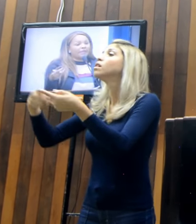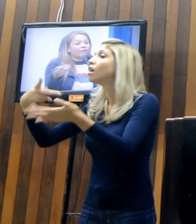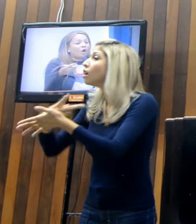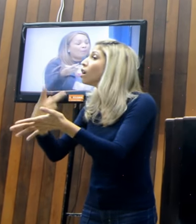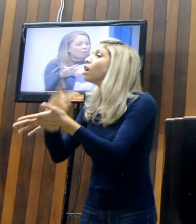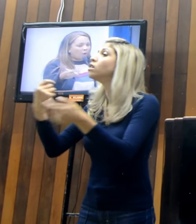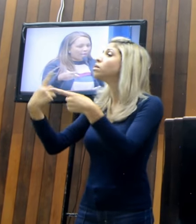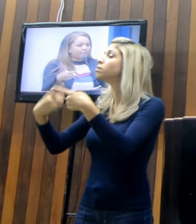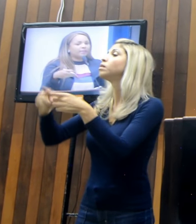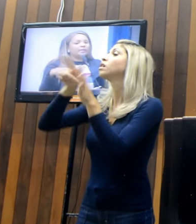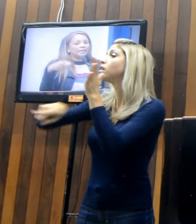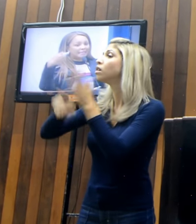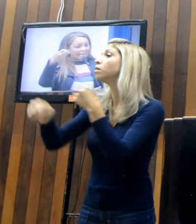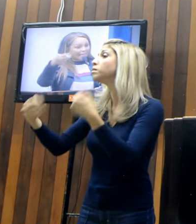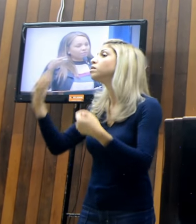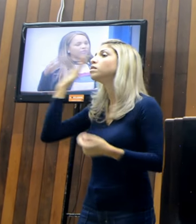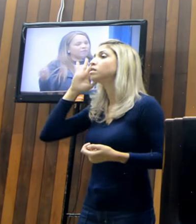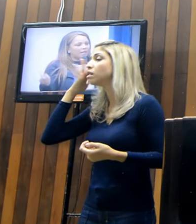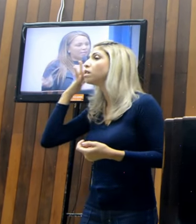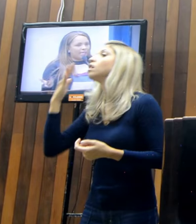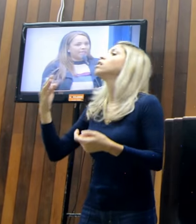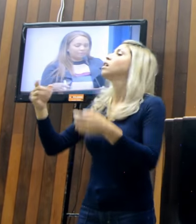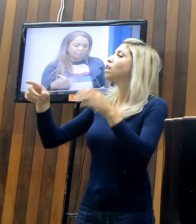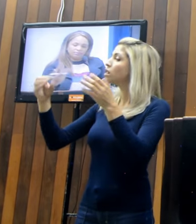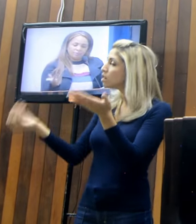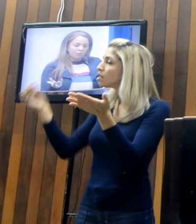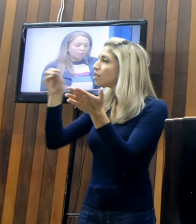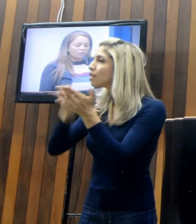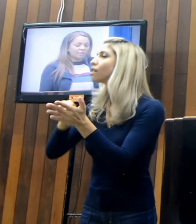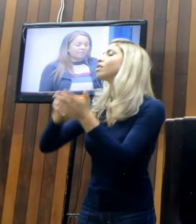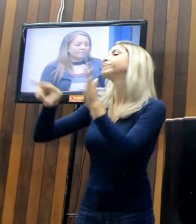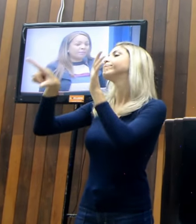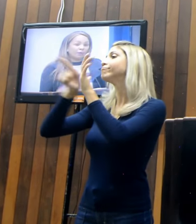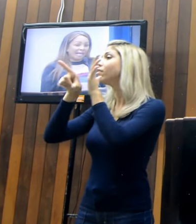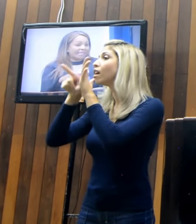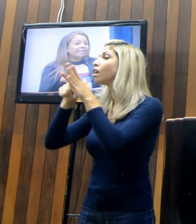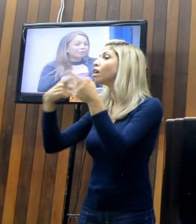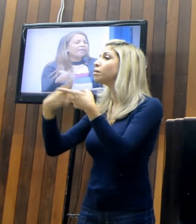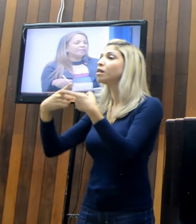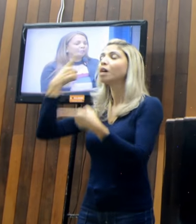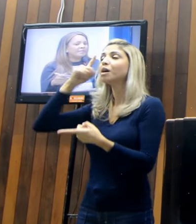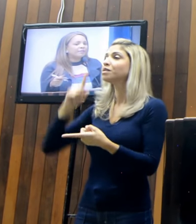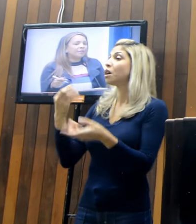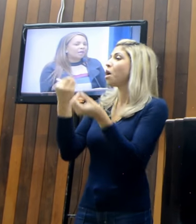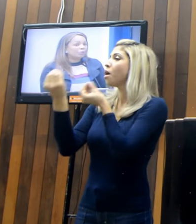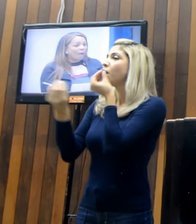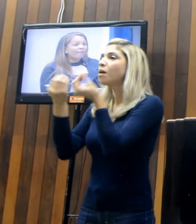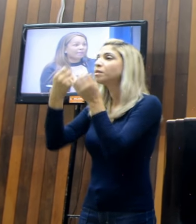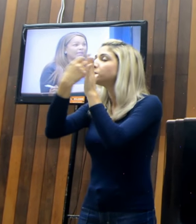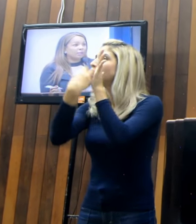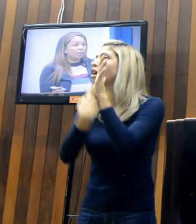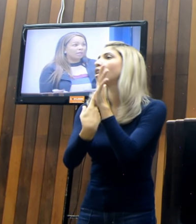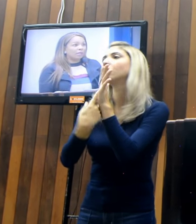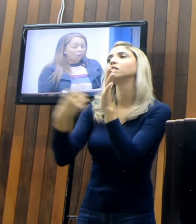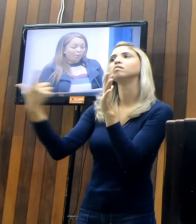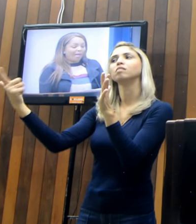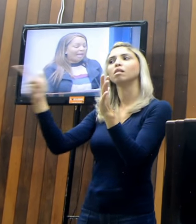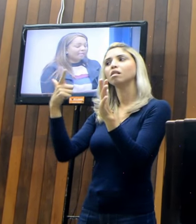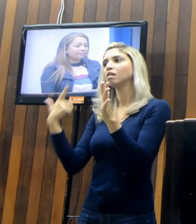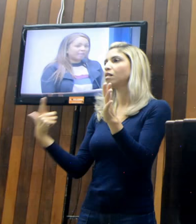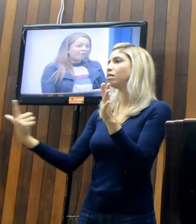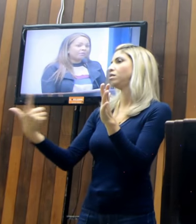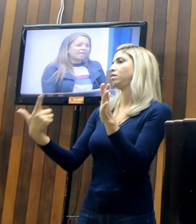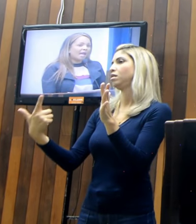fazer da forma correta, dentro da lei, eu não sei dizer, porque aqui não vem especificando, ah, vereadora, o